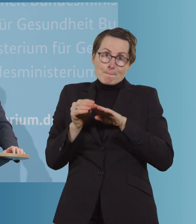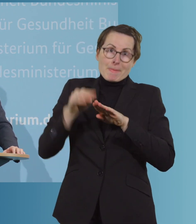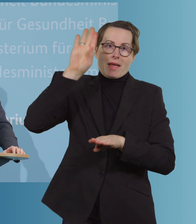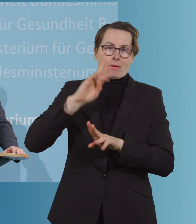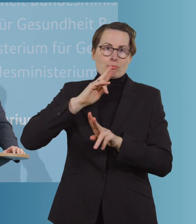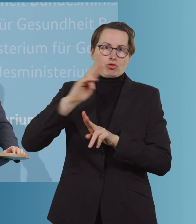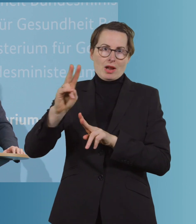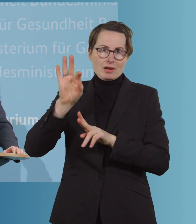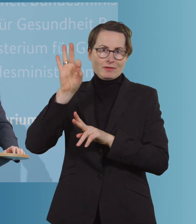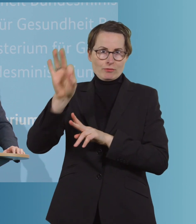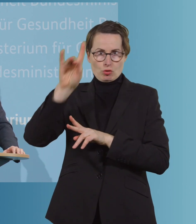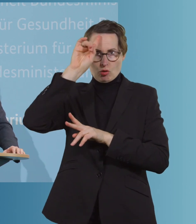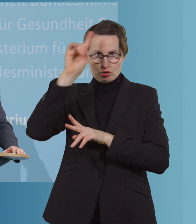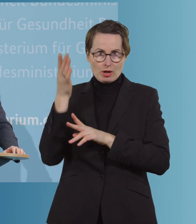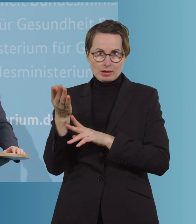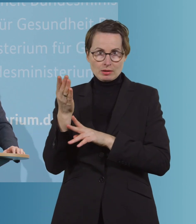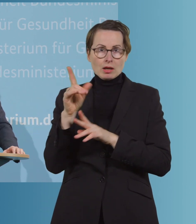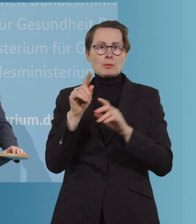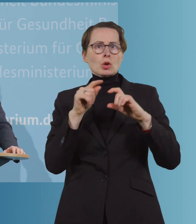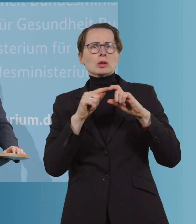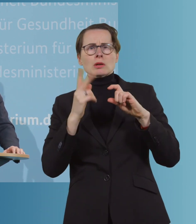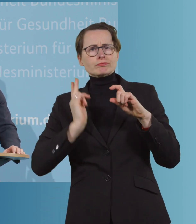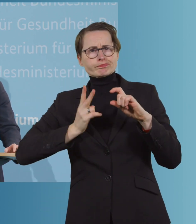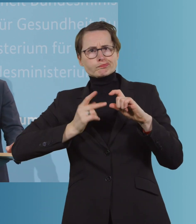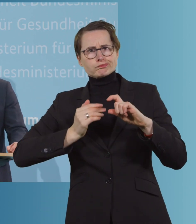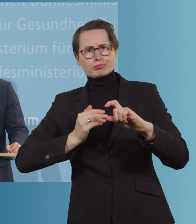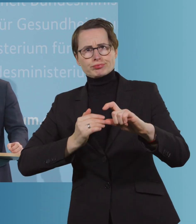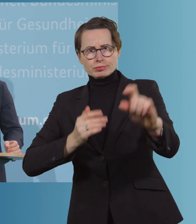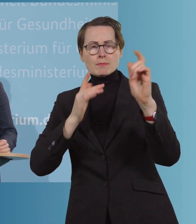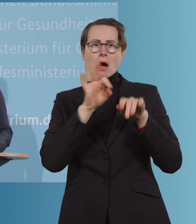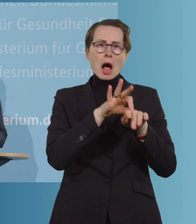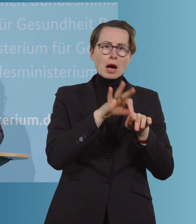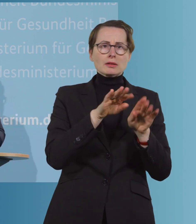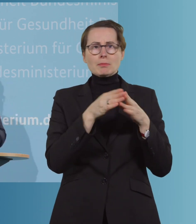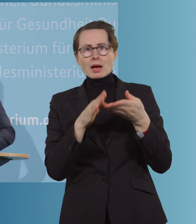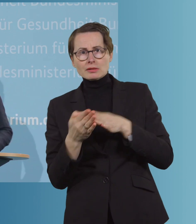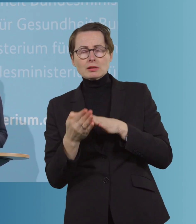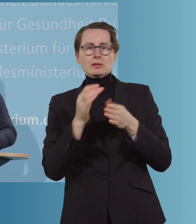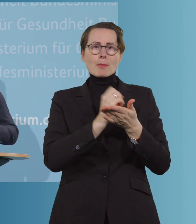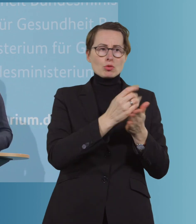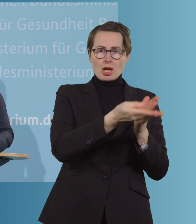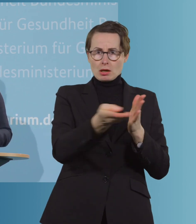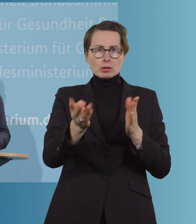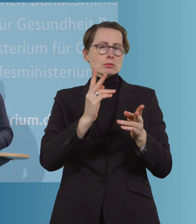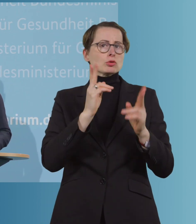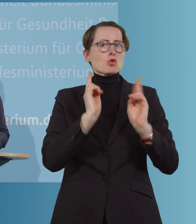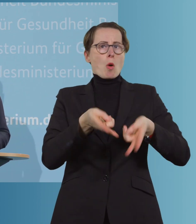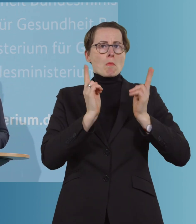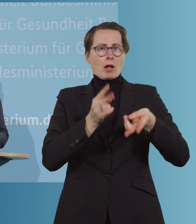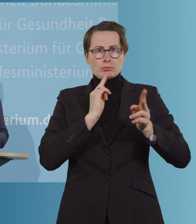reservieren. Das heißt also, zusätzlich zu dem, was die Arztpraxen und Apotheken bestellen, in dem regulären Verfahren, das wir jedes Jahr